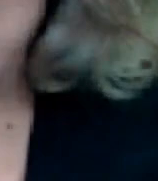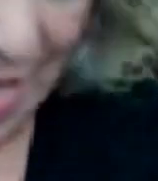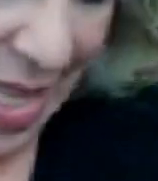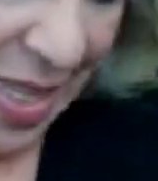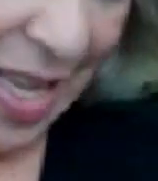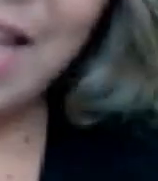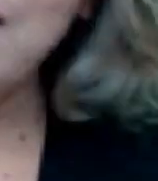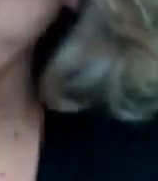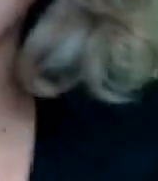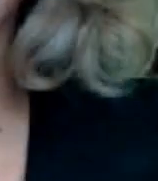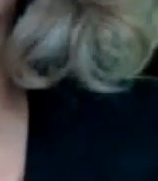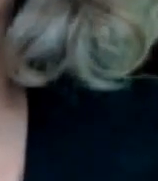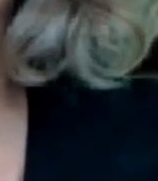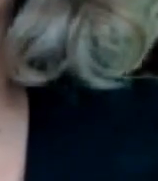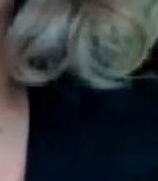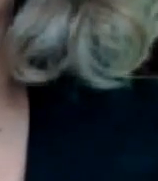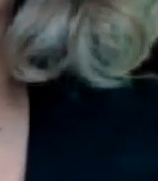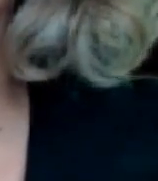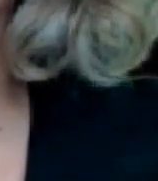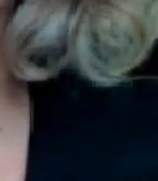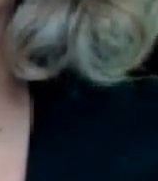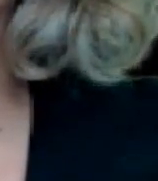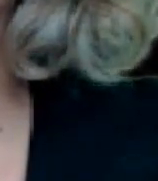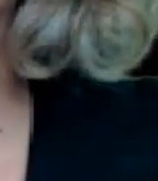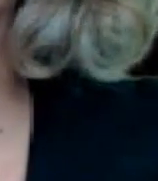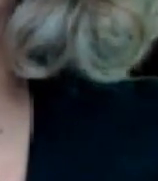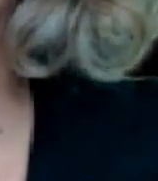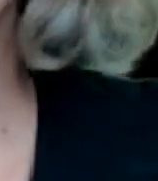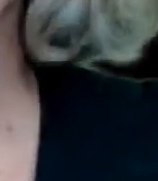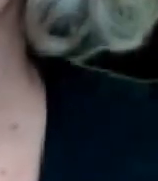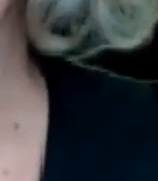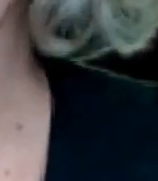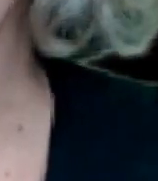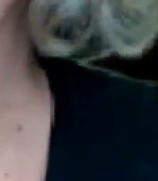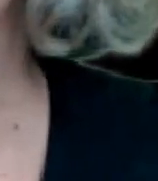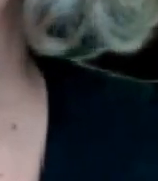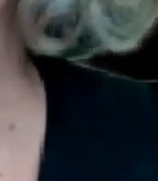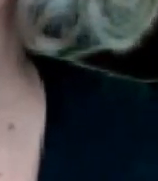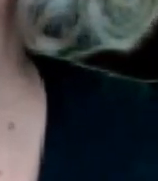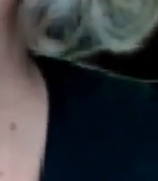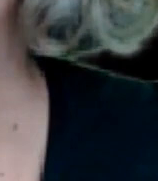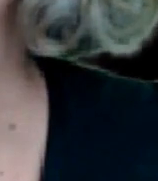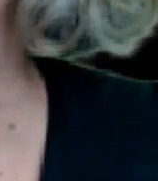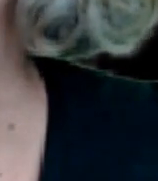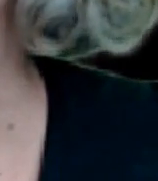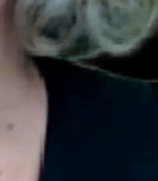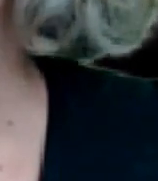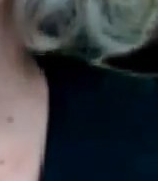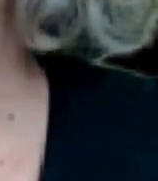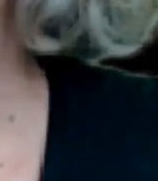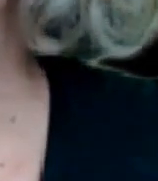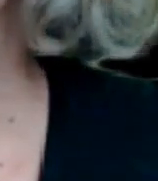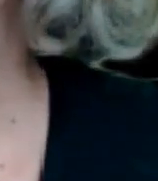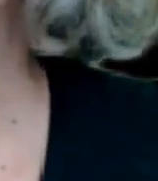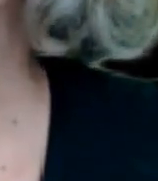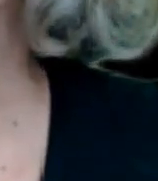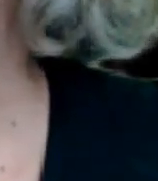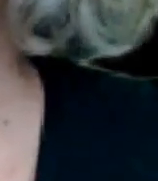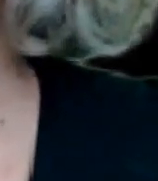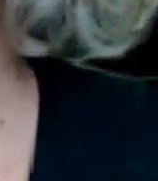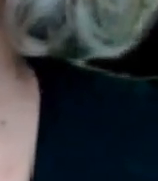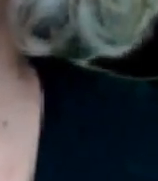que el presidente ha podido controlar eso porque acá no pudieron acá no pudieron con las compañías